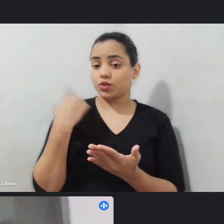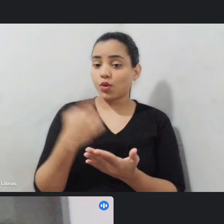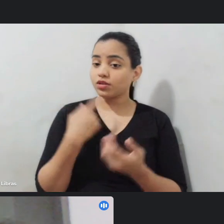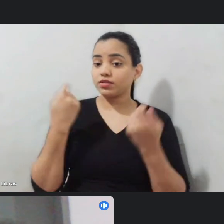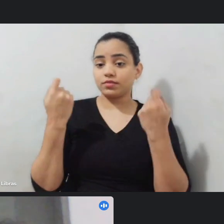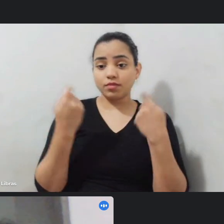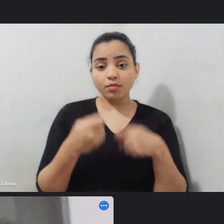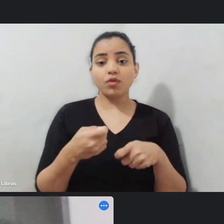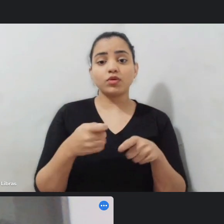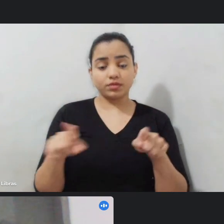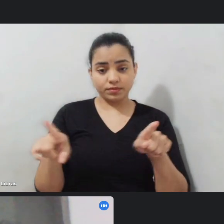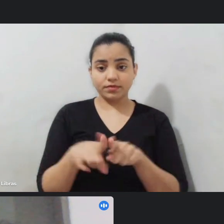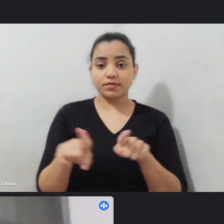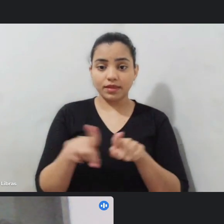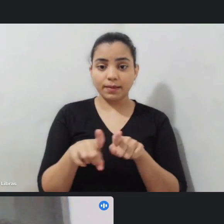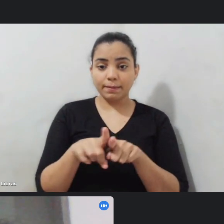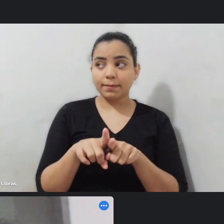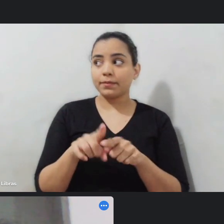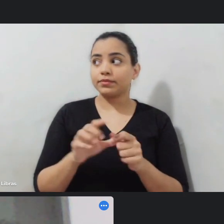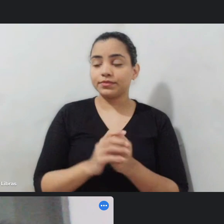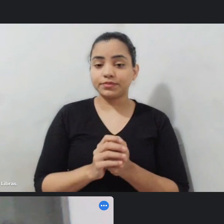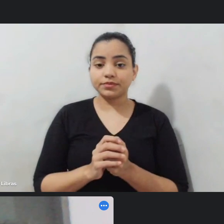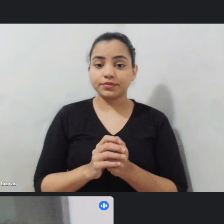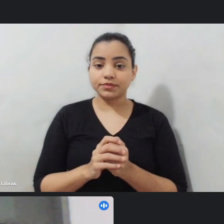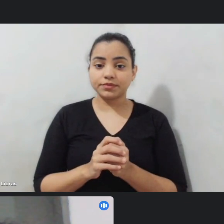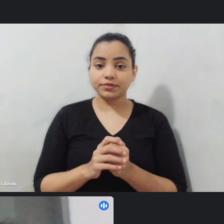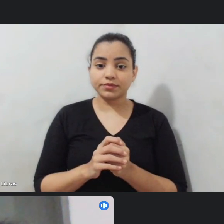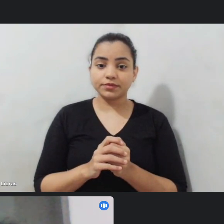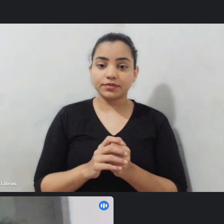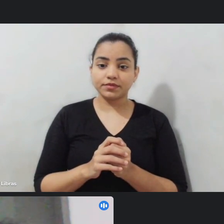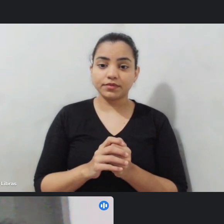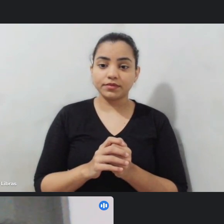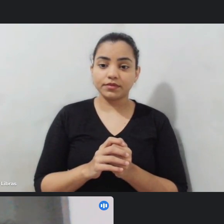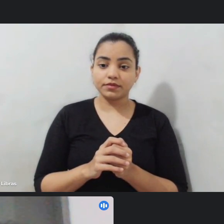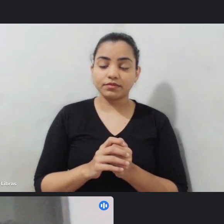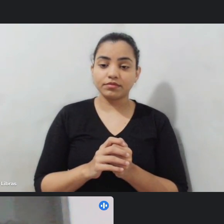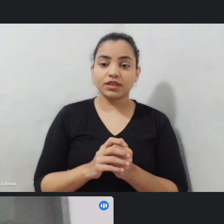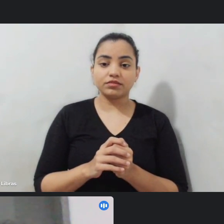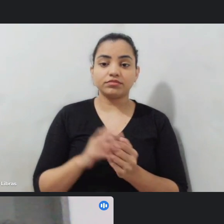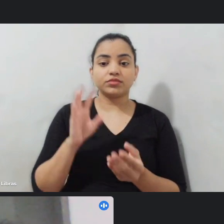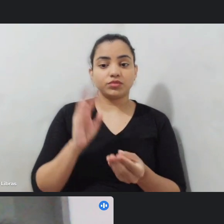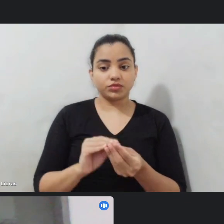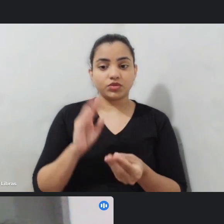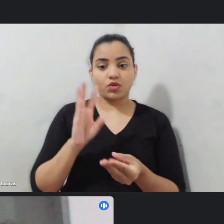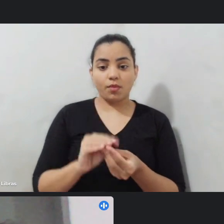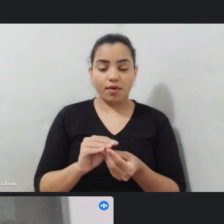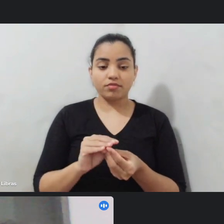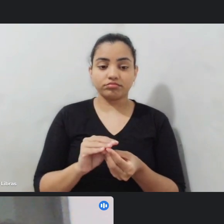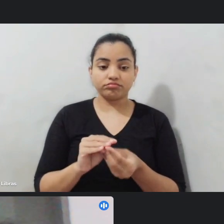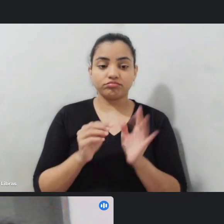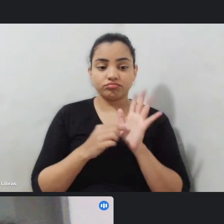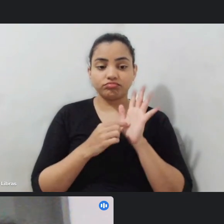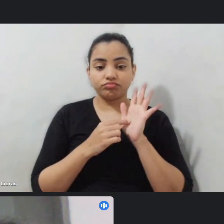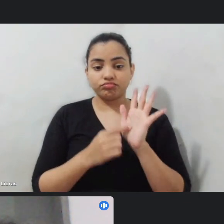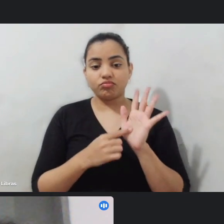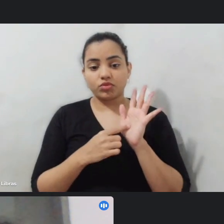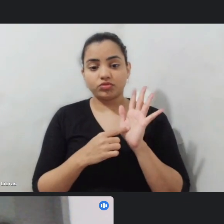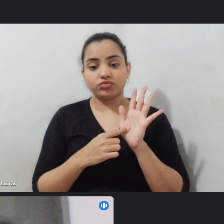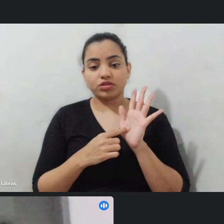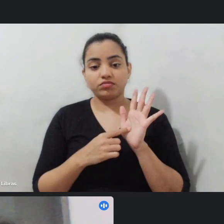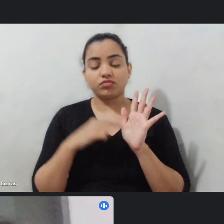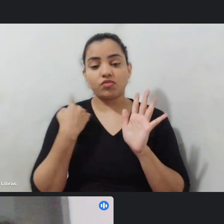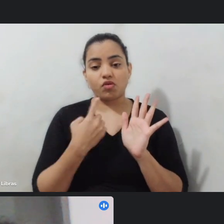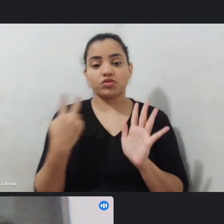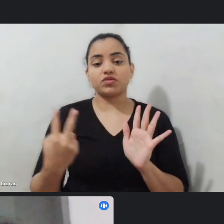Zamba de agregar e mostrar também os nossos valores